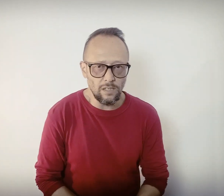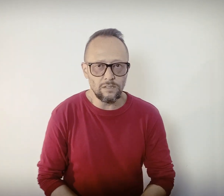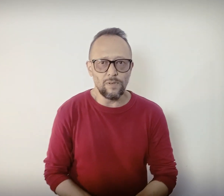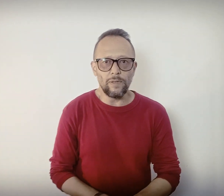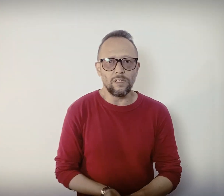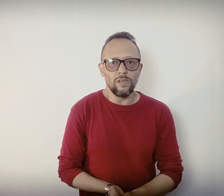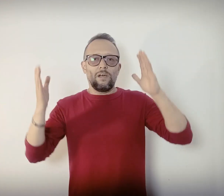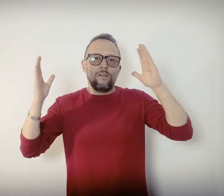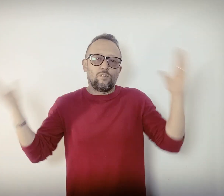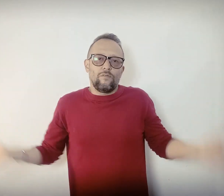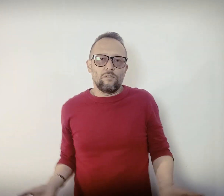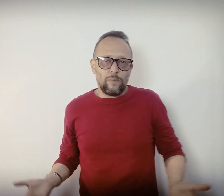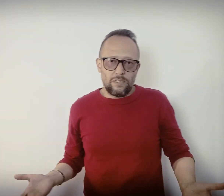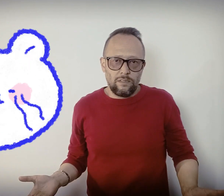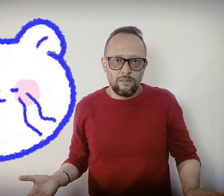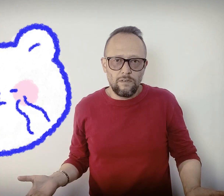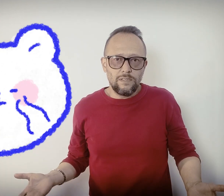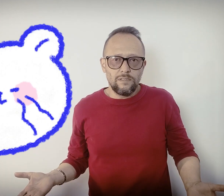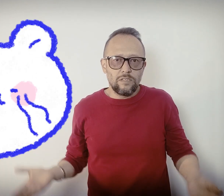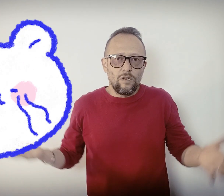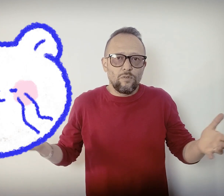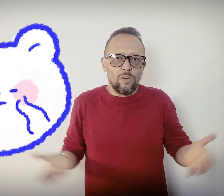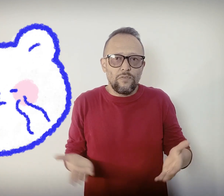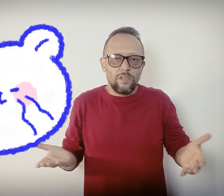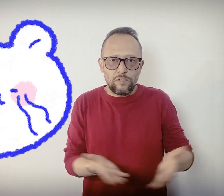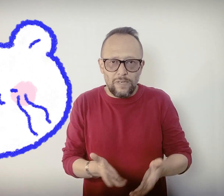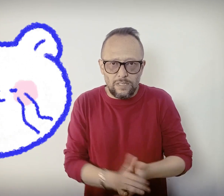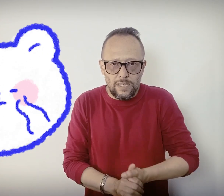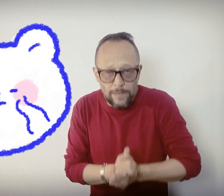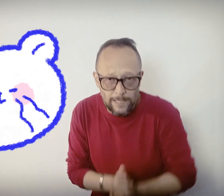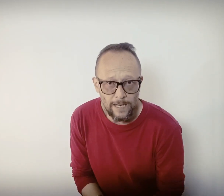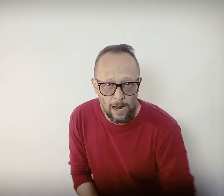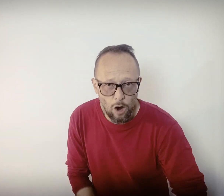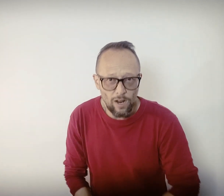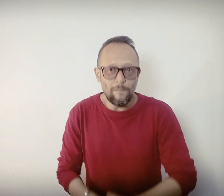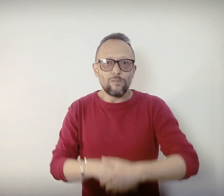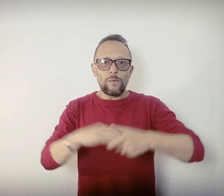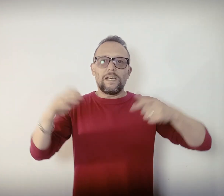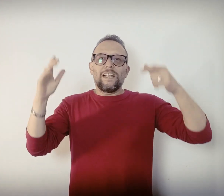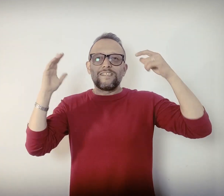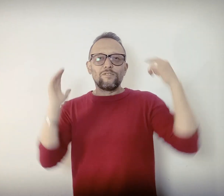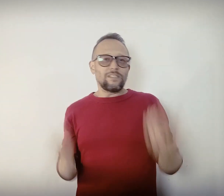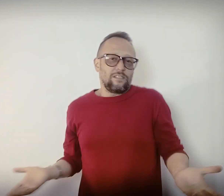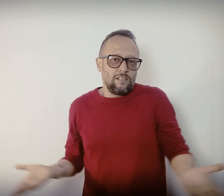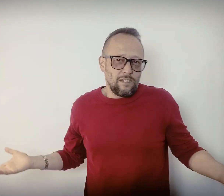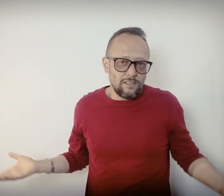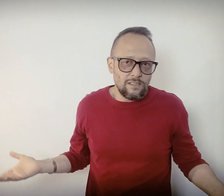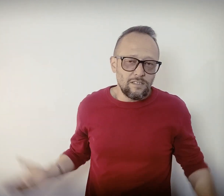simplemente la fotografía no es para ti así de sencillo, la fotografía no es para ti bien, ahora vamos a pasar a la segunda, sí, sí, es así de sencillo